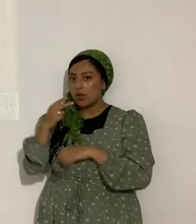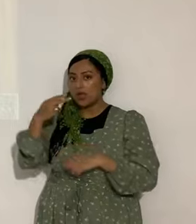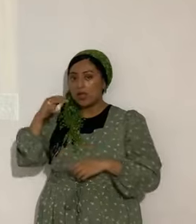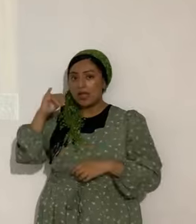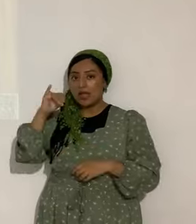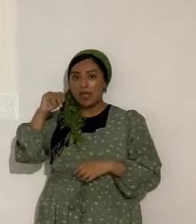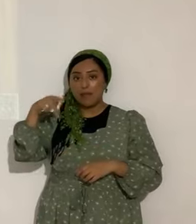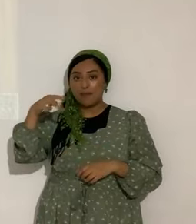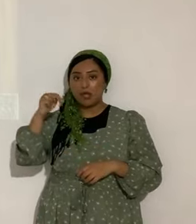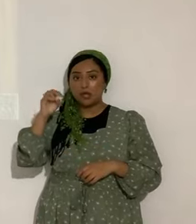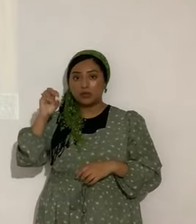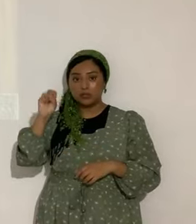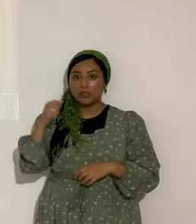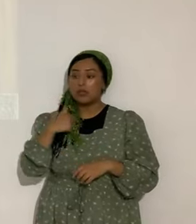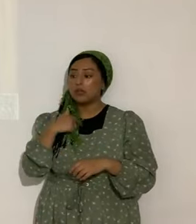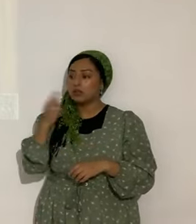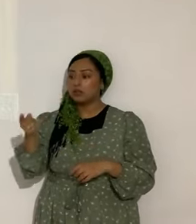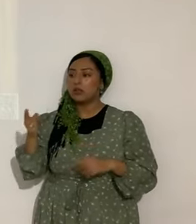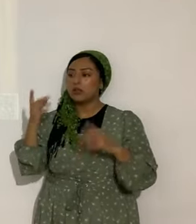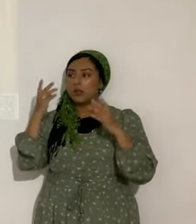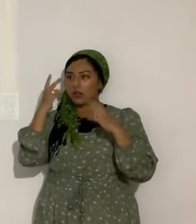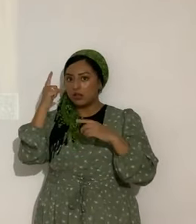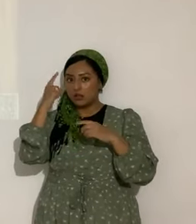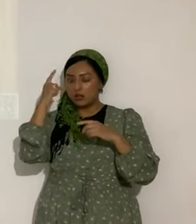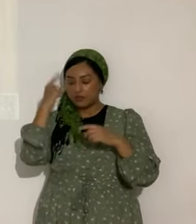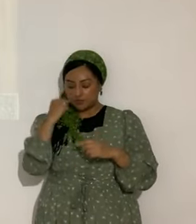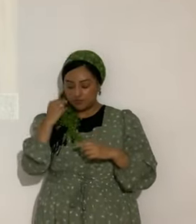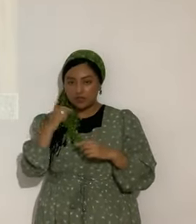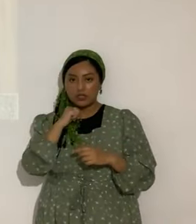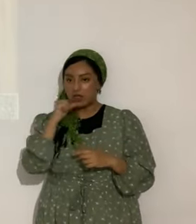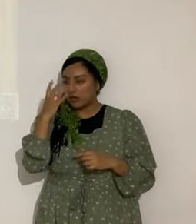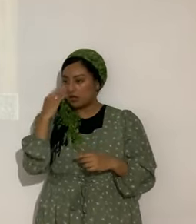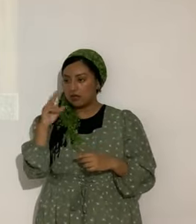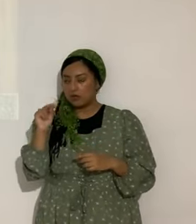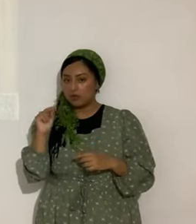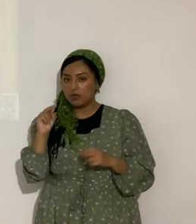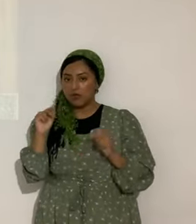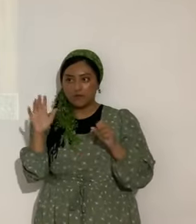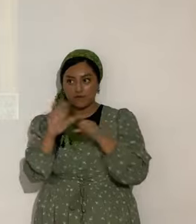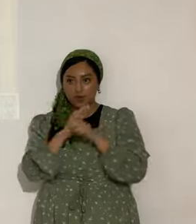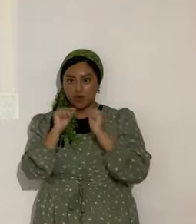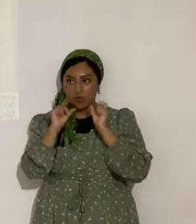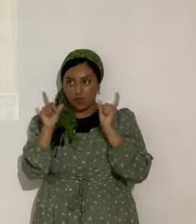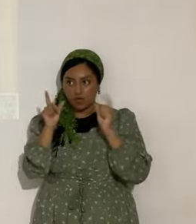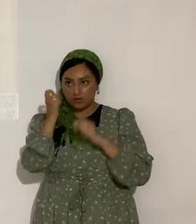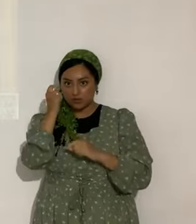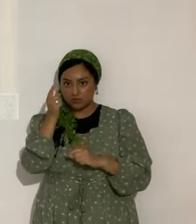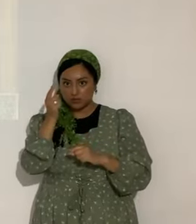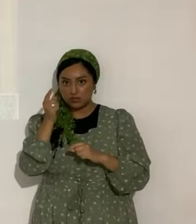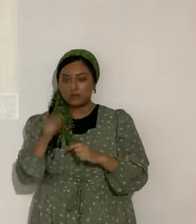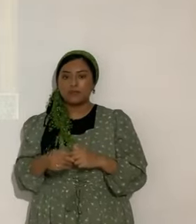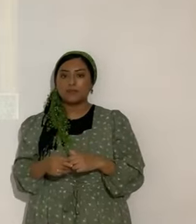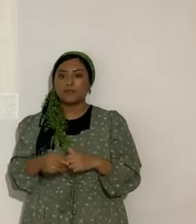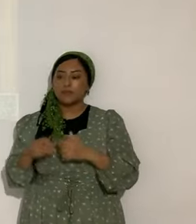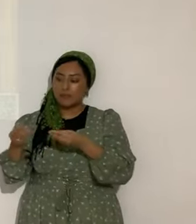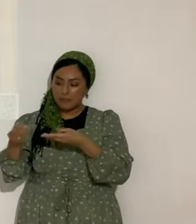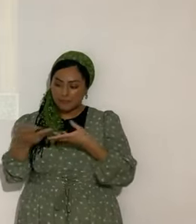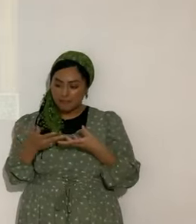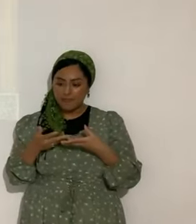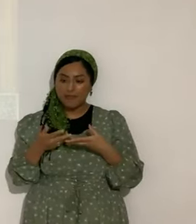digo. Relájate. Cierra los ojos. No te vas a dormir. Vas a estar totalmente despierto y consciente. Y vive platicando. Lo primero